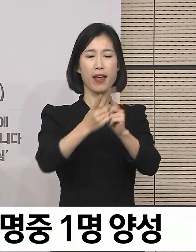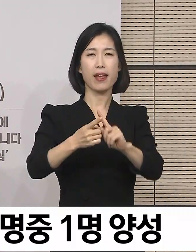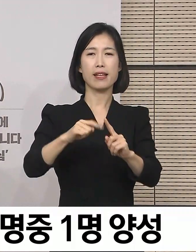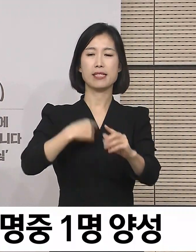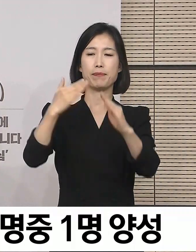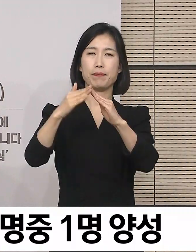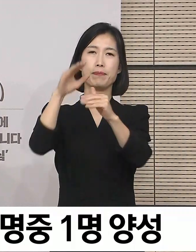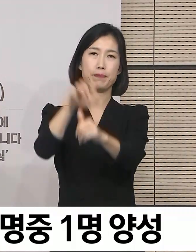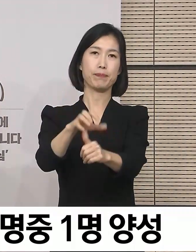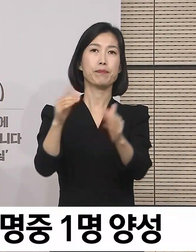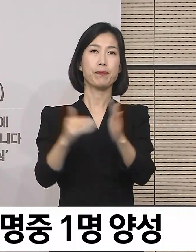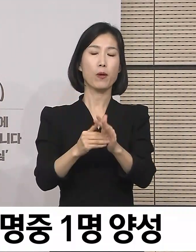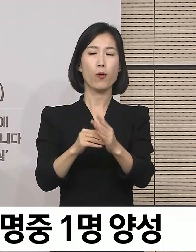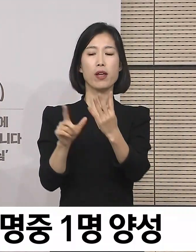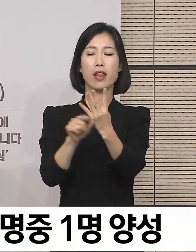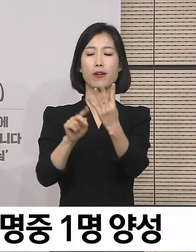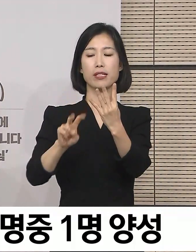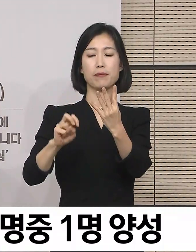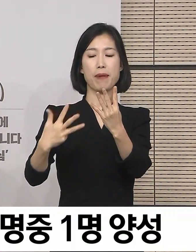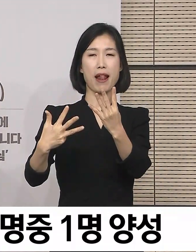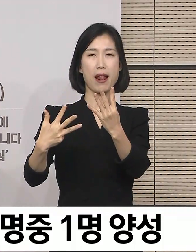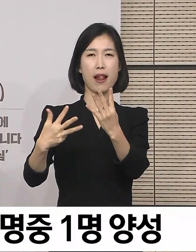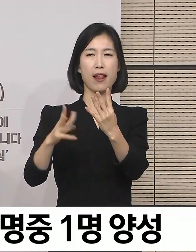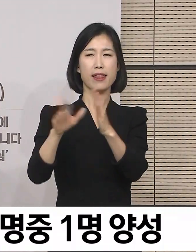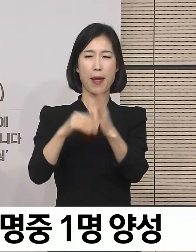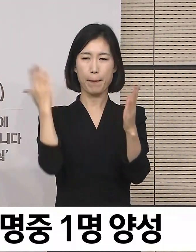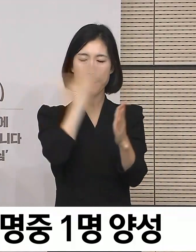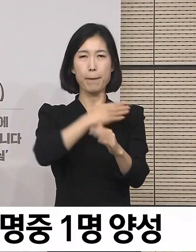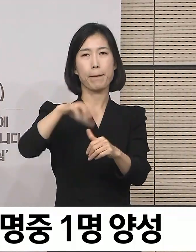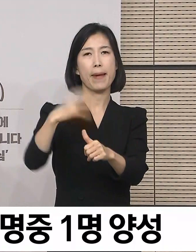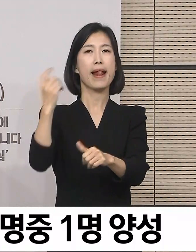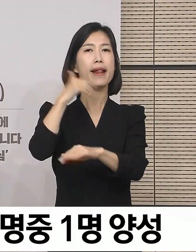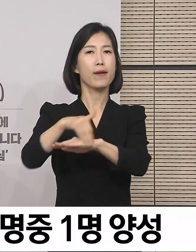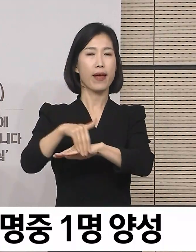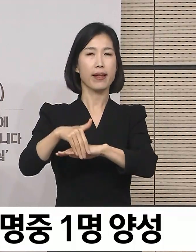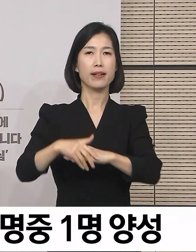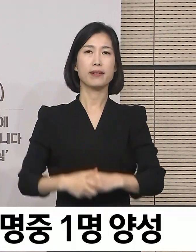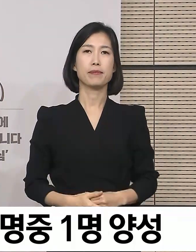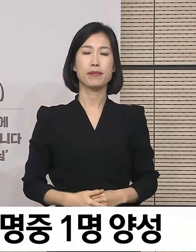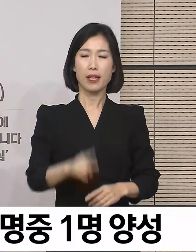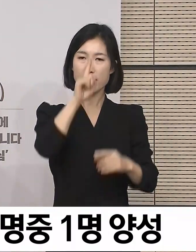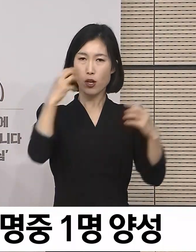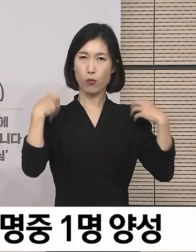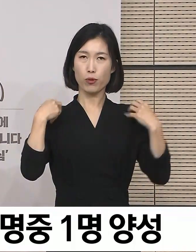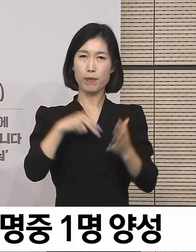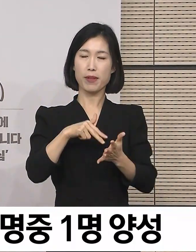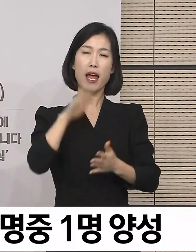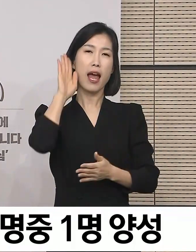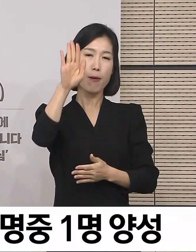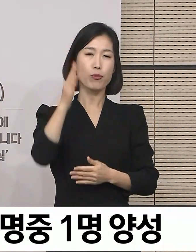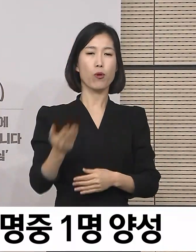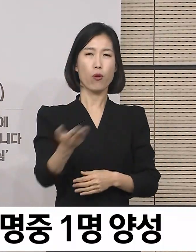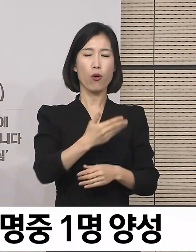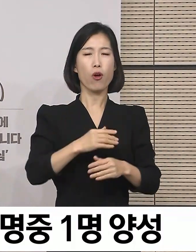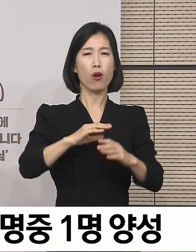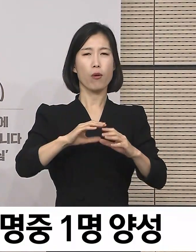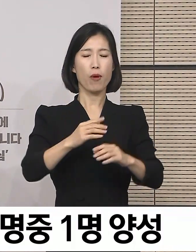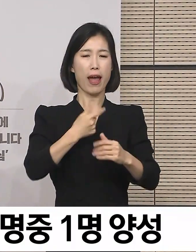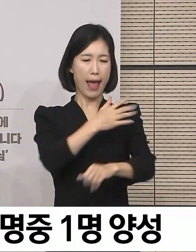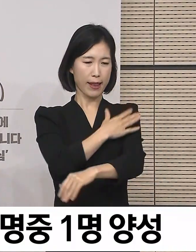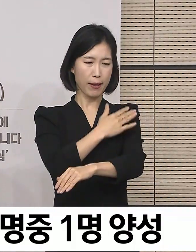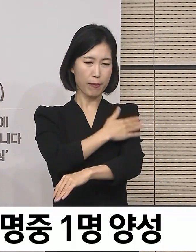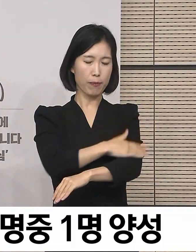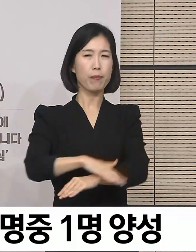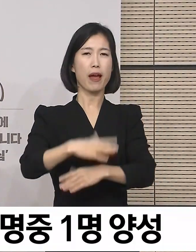전환되었으며 4월 28일자로 모두 격리 해제될 예정입니다. 정부는 앞으로도 이들의 안전과 지역사회 감염